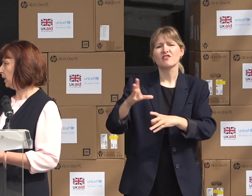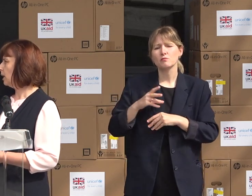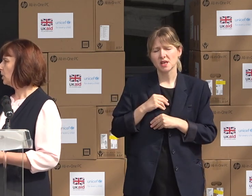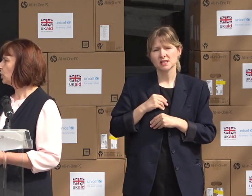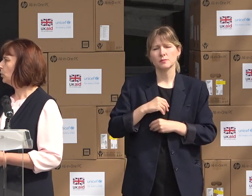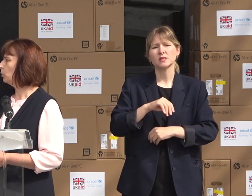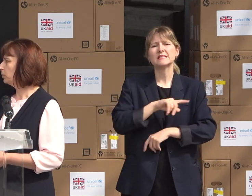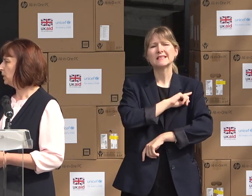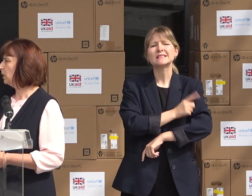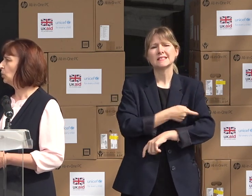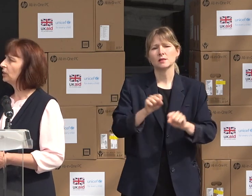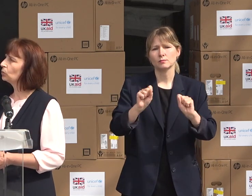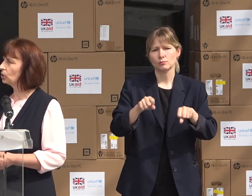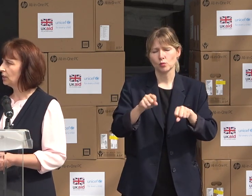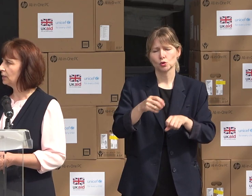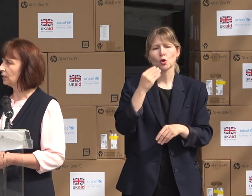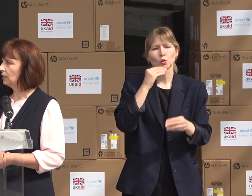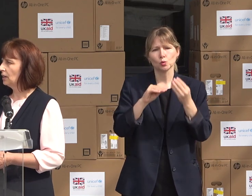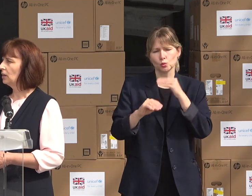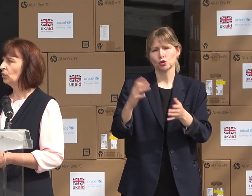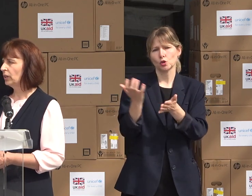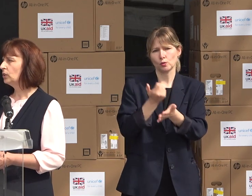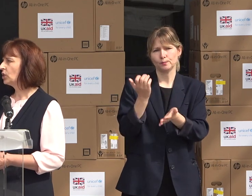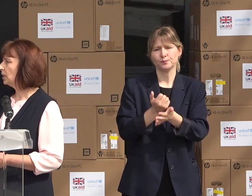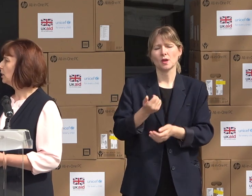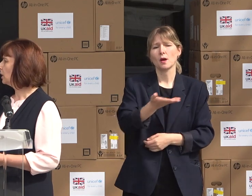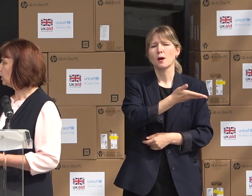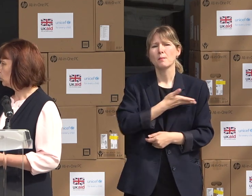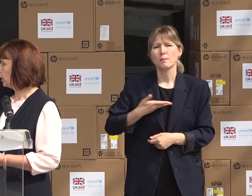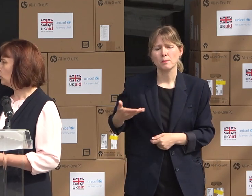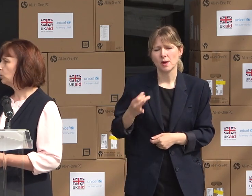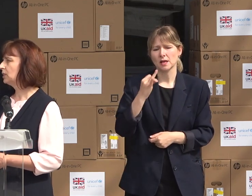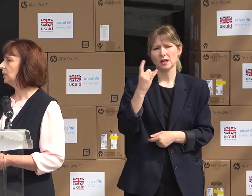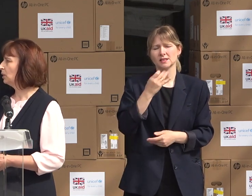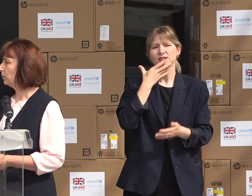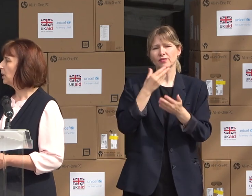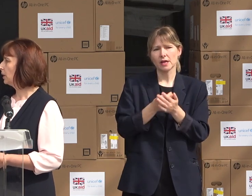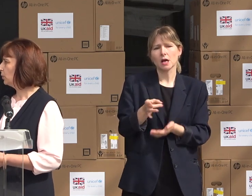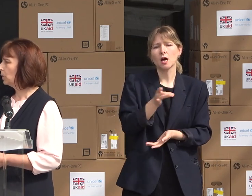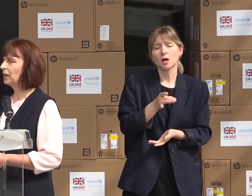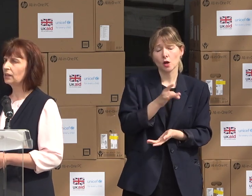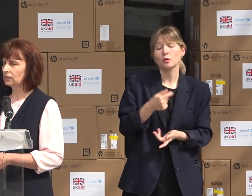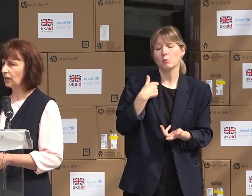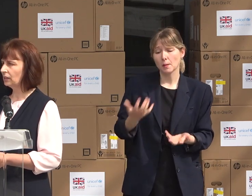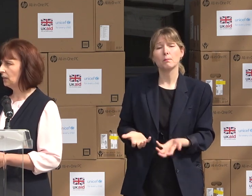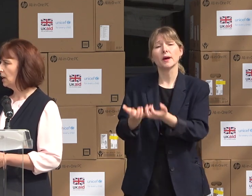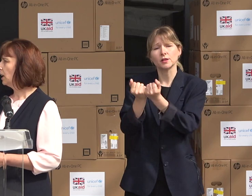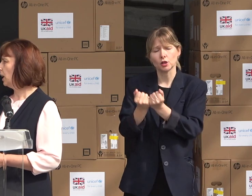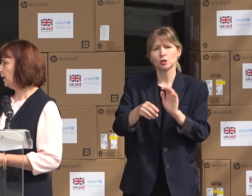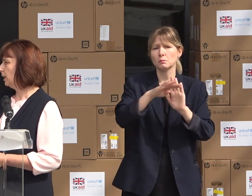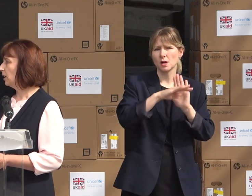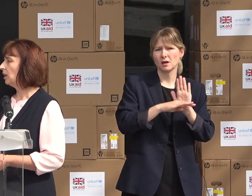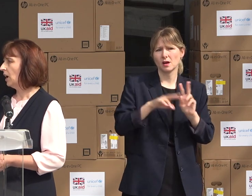realiza și vom obține noi succese. Noi, cei din teritoriu, susținem reforma Restart,